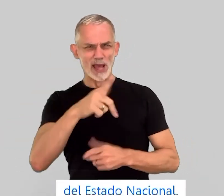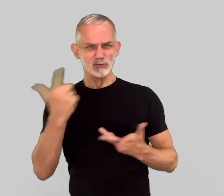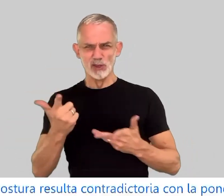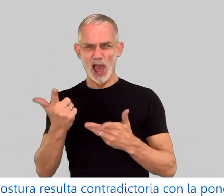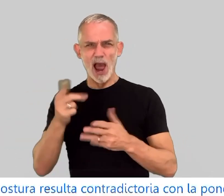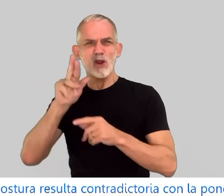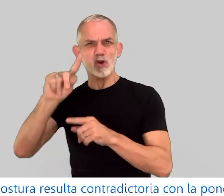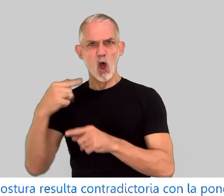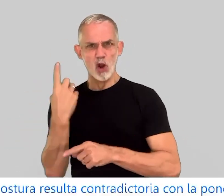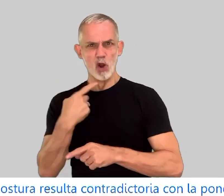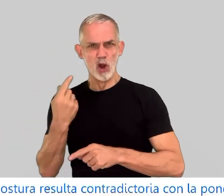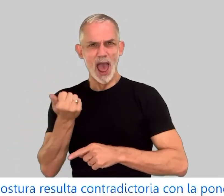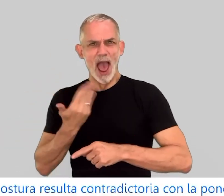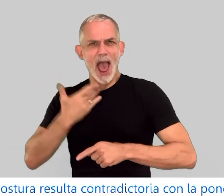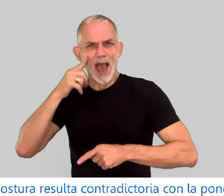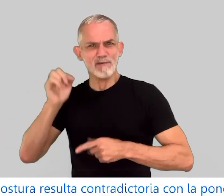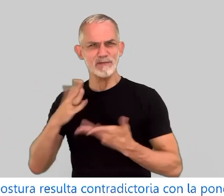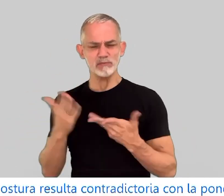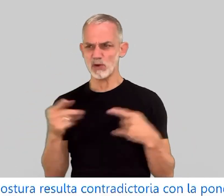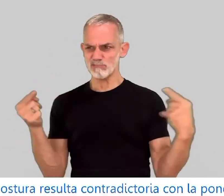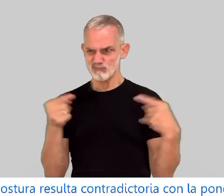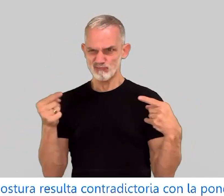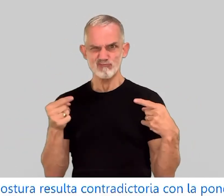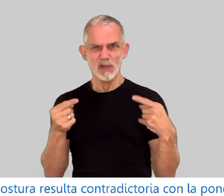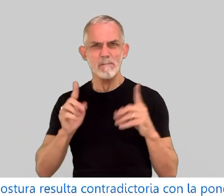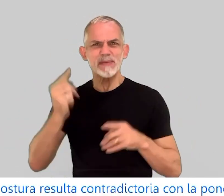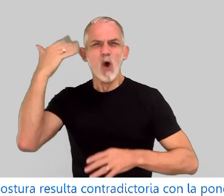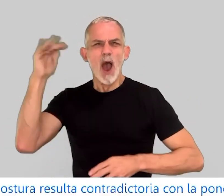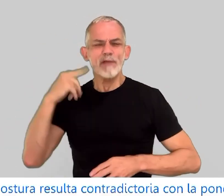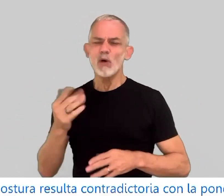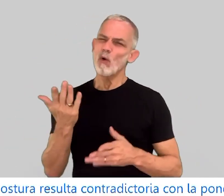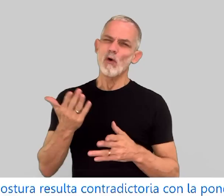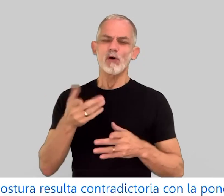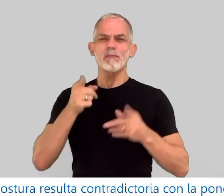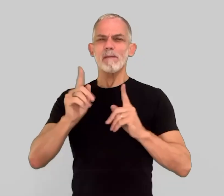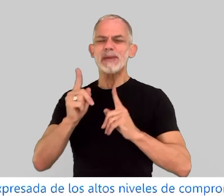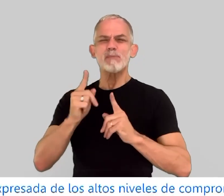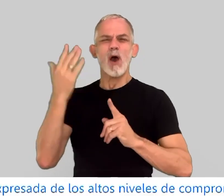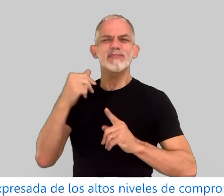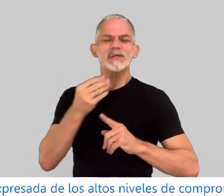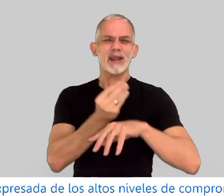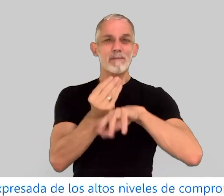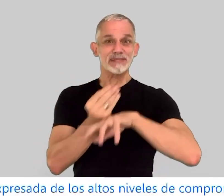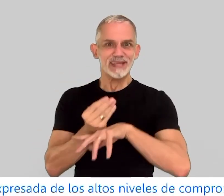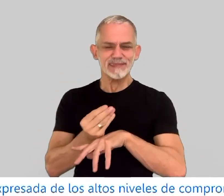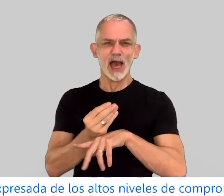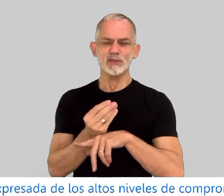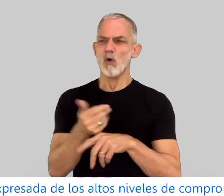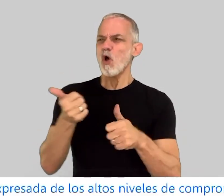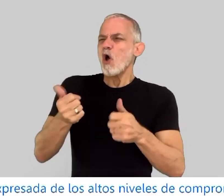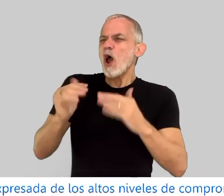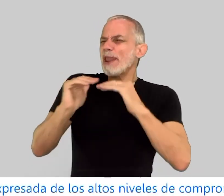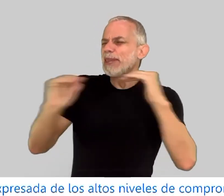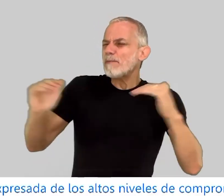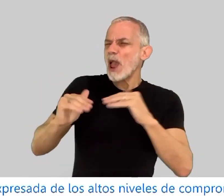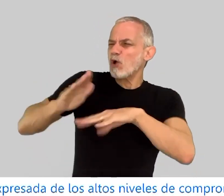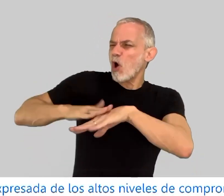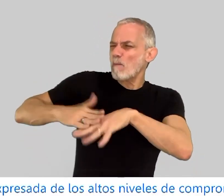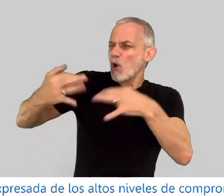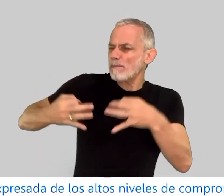Esta postura resulta contradictoria con la ponderación expresada de los altos niveles de compromiso,